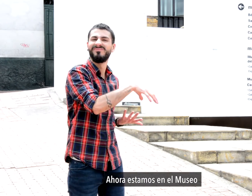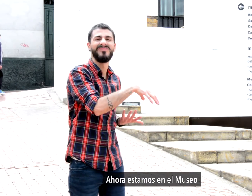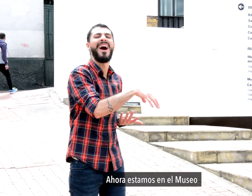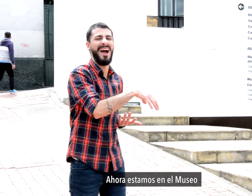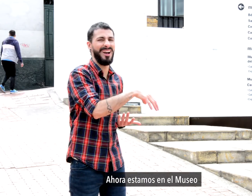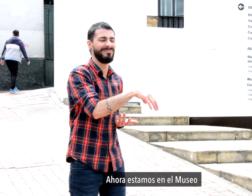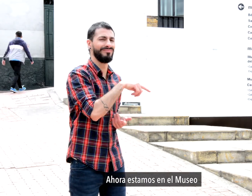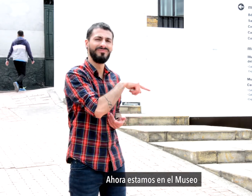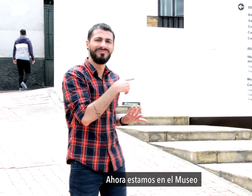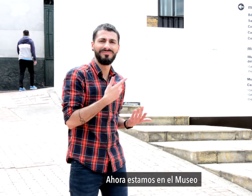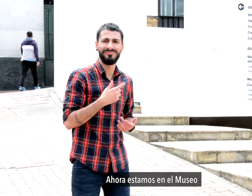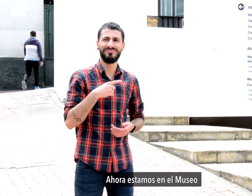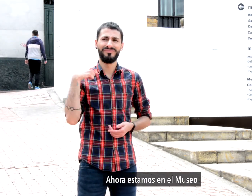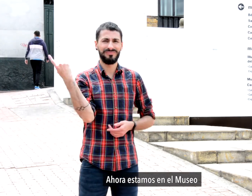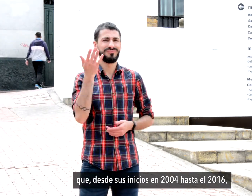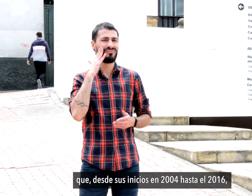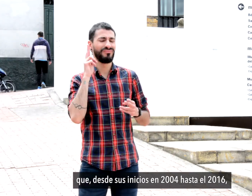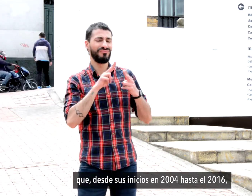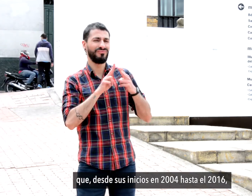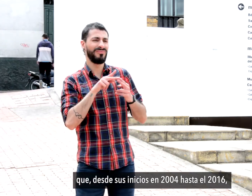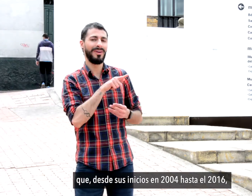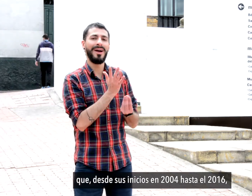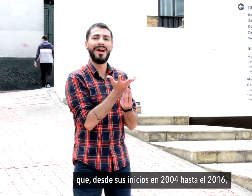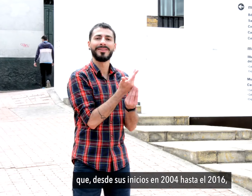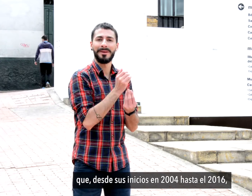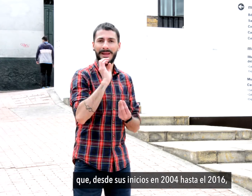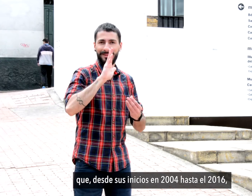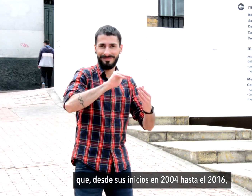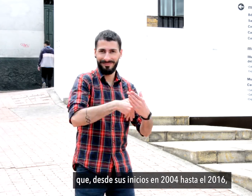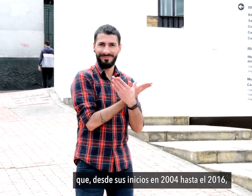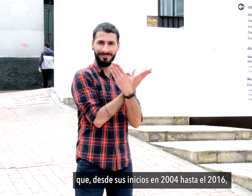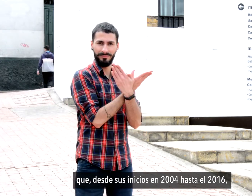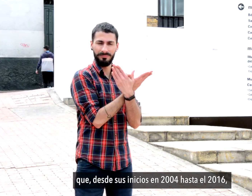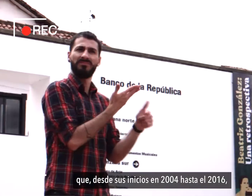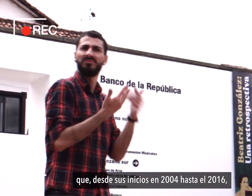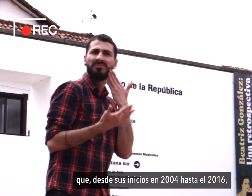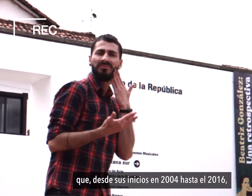Ahora estamos en el museo, que desde sus inicios de 2004 hasta el 2016,